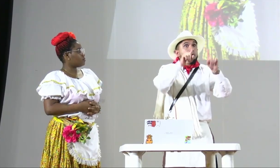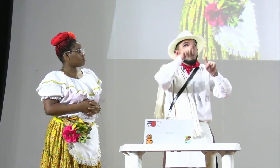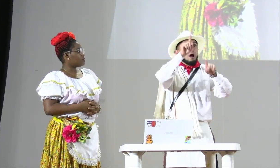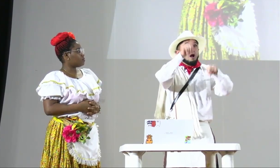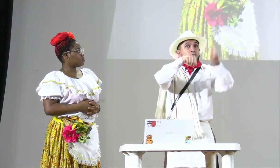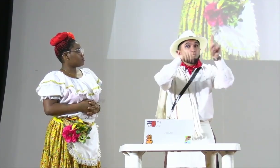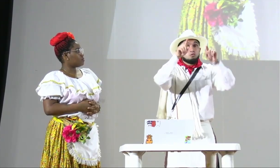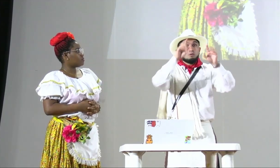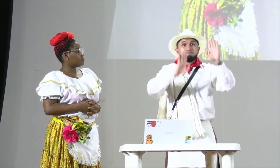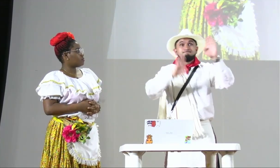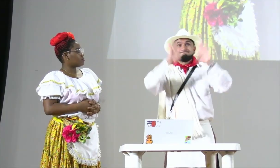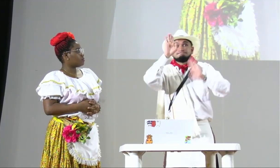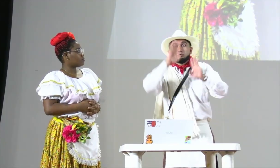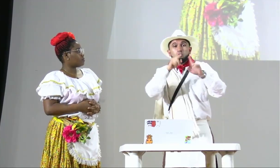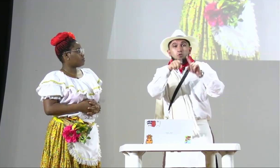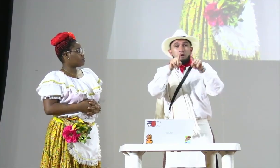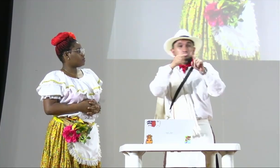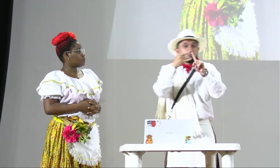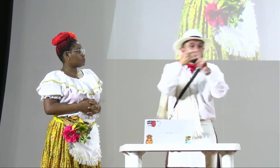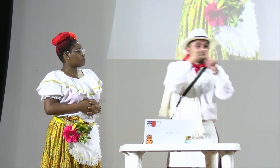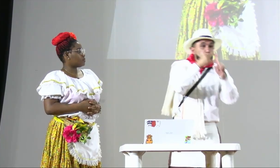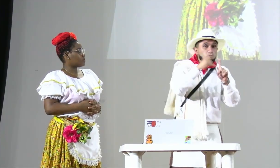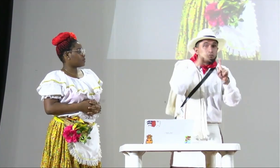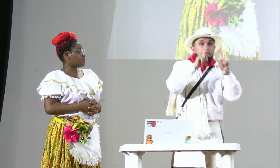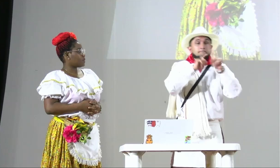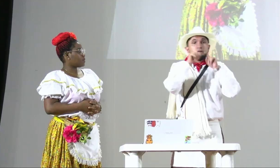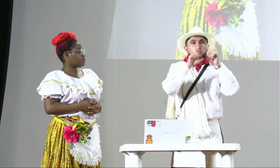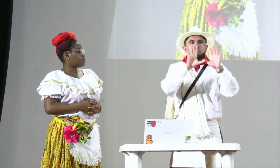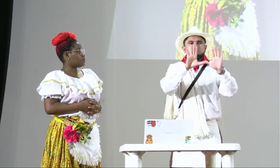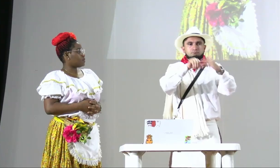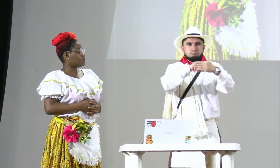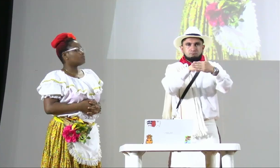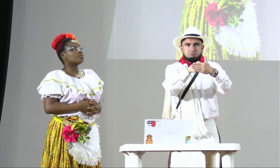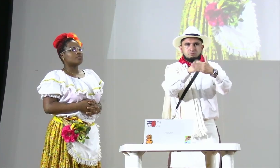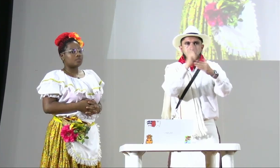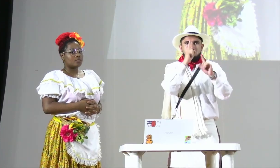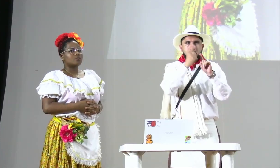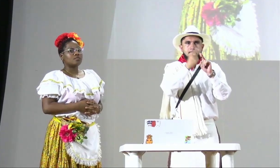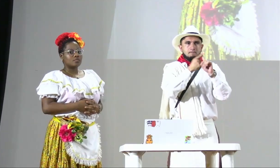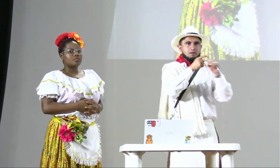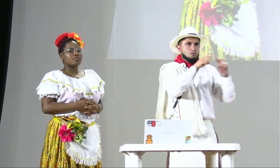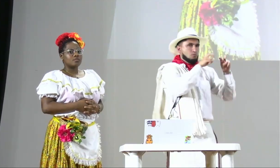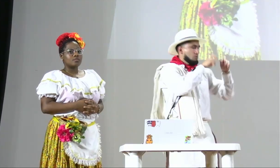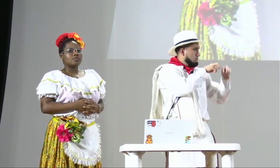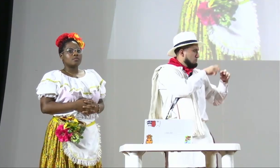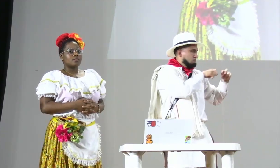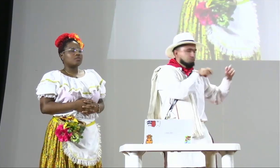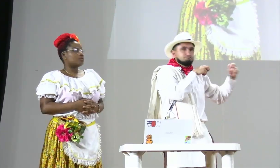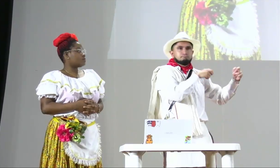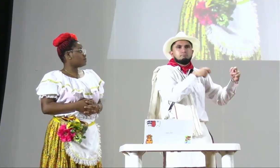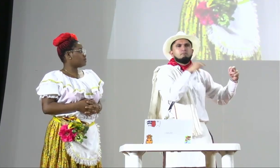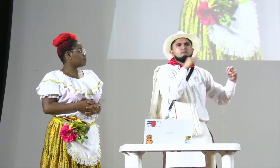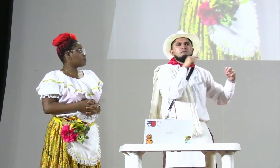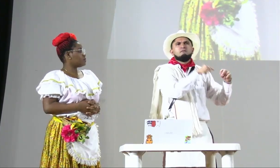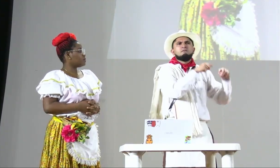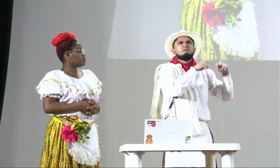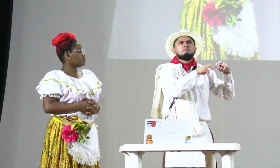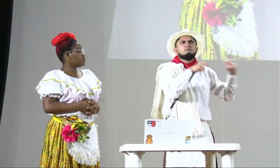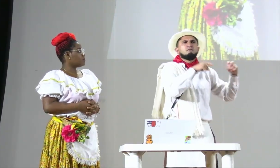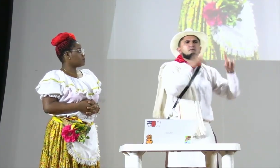recordarles a quienes deseen hacer sus preguntas con base en lo que habló Jesús o lo que vaya a ser del panel,